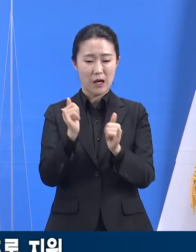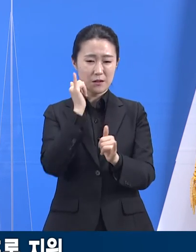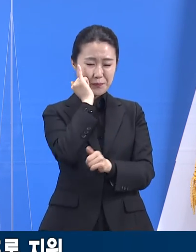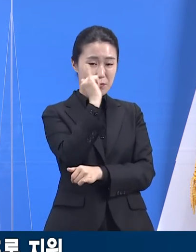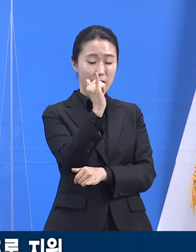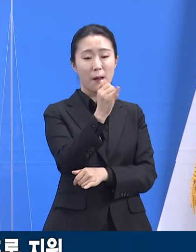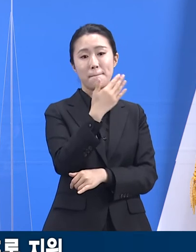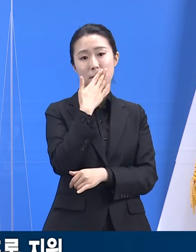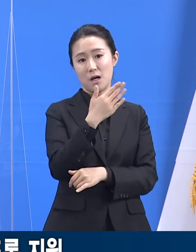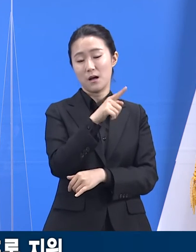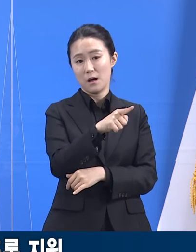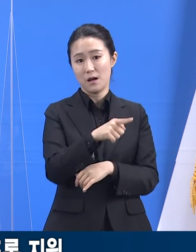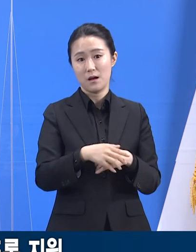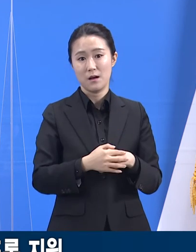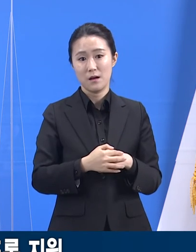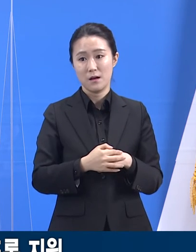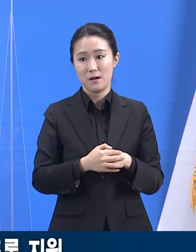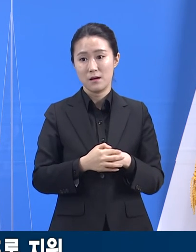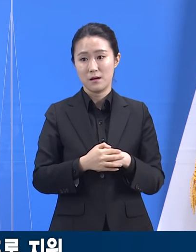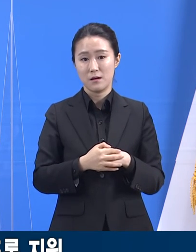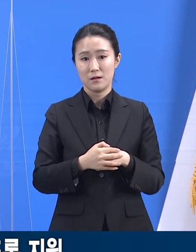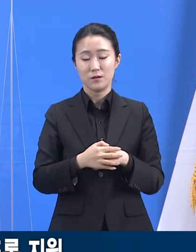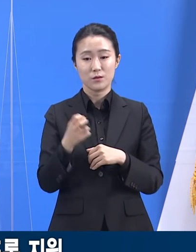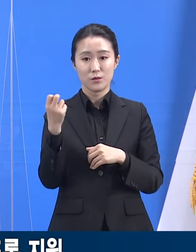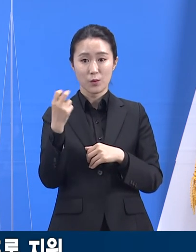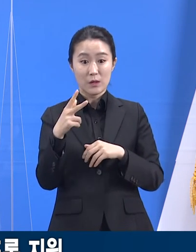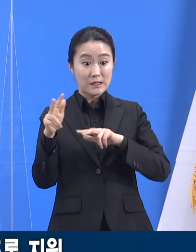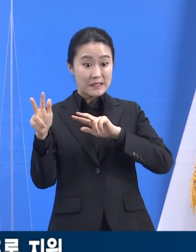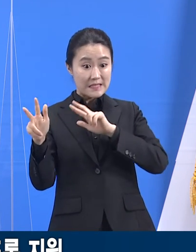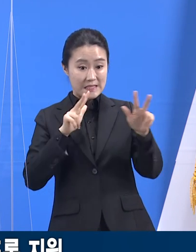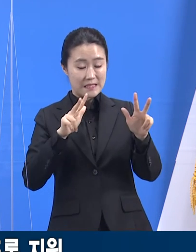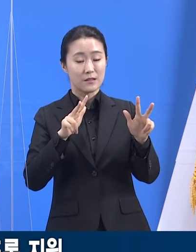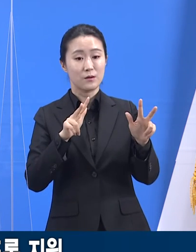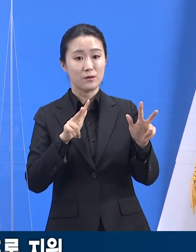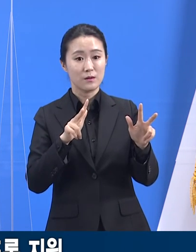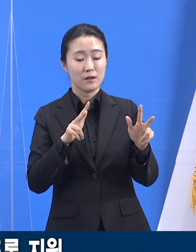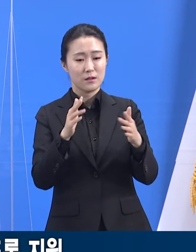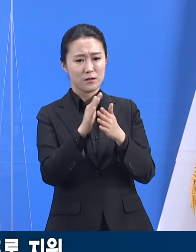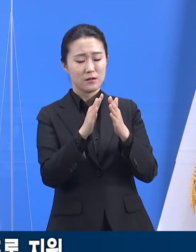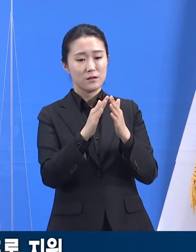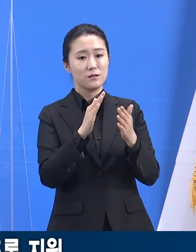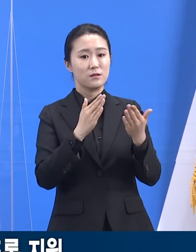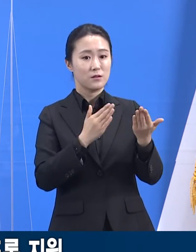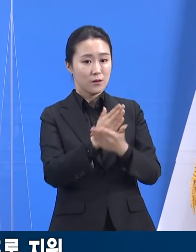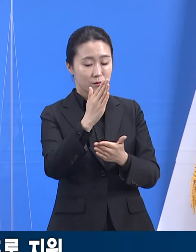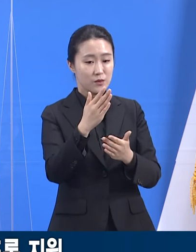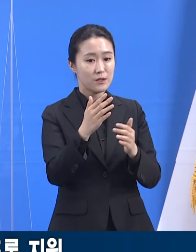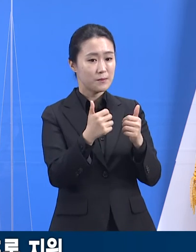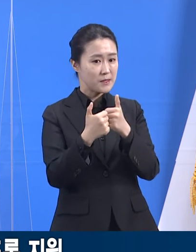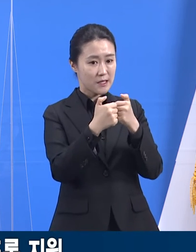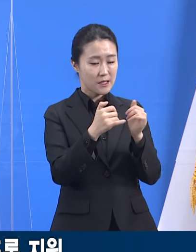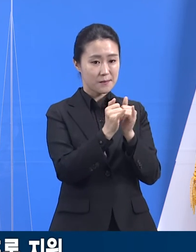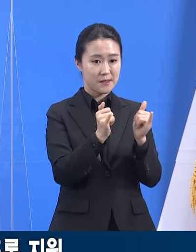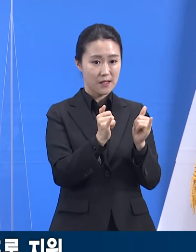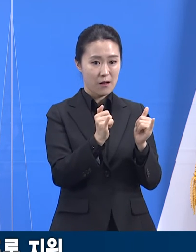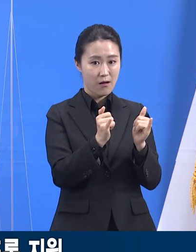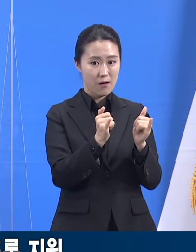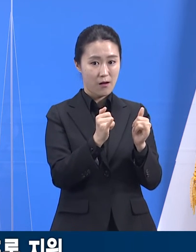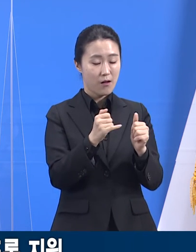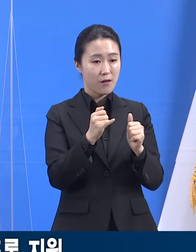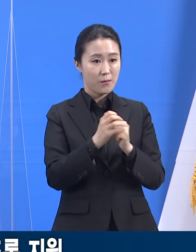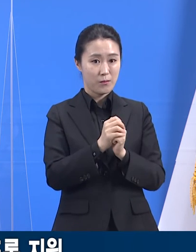군으로 분류된 경우에는 즉시 전문상담요원이 개입하여 지속적으로 상담을 실시하고, 필요한 경우